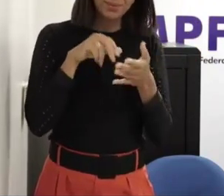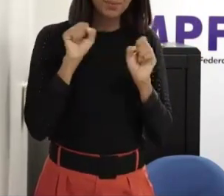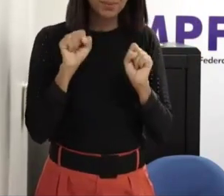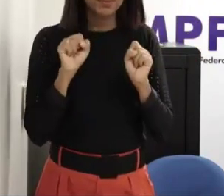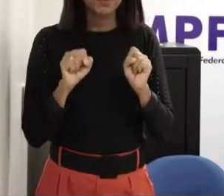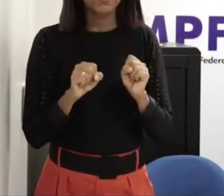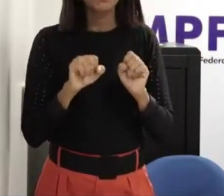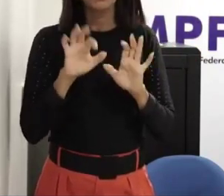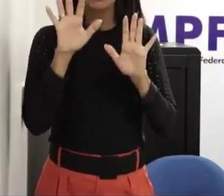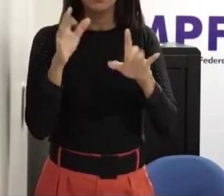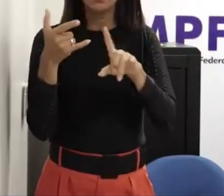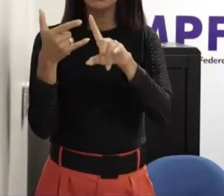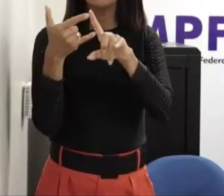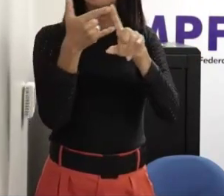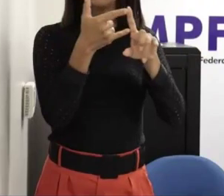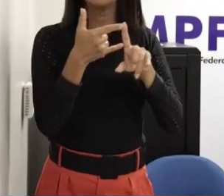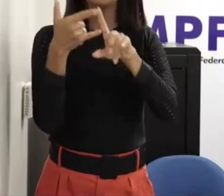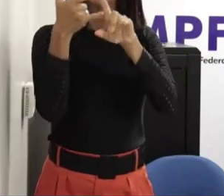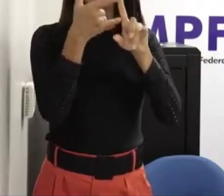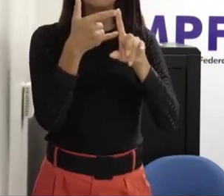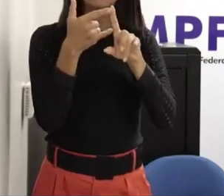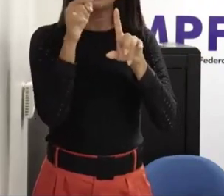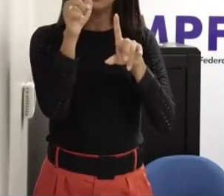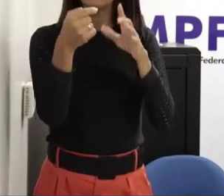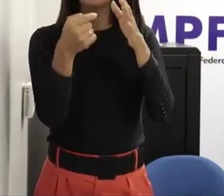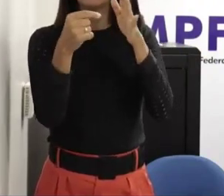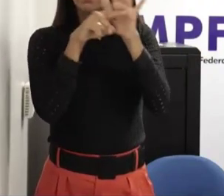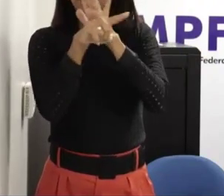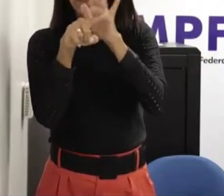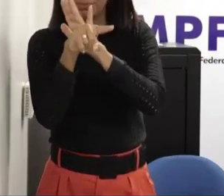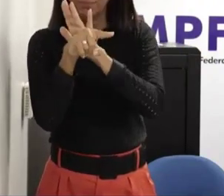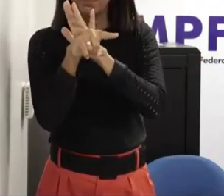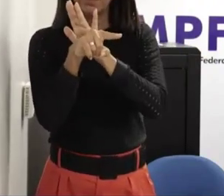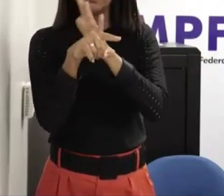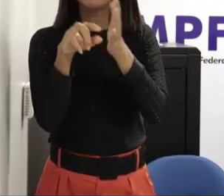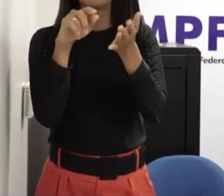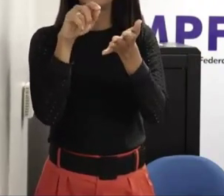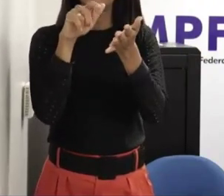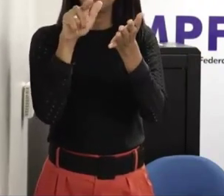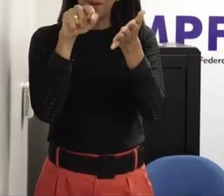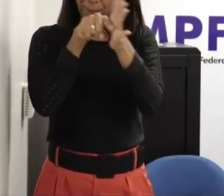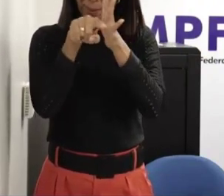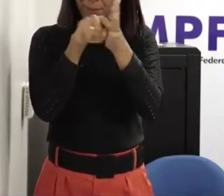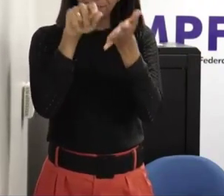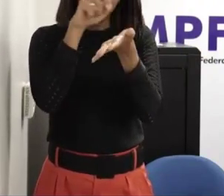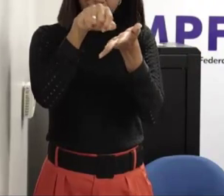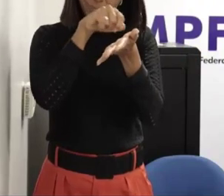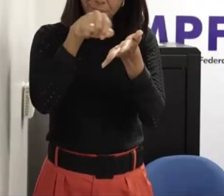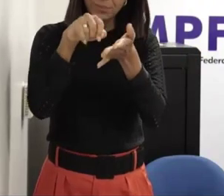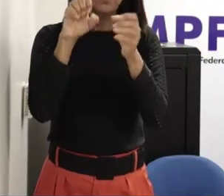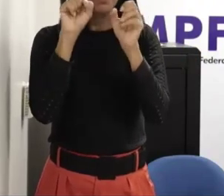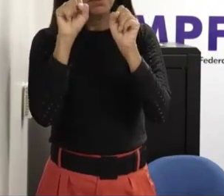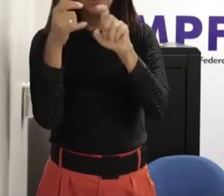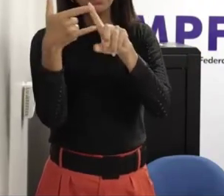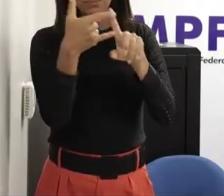assim quem tiver interesse as pessoas que estiverem online e quiserem fazer as perguntas também podem fazer